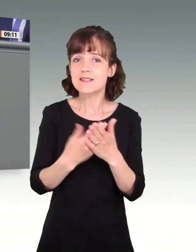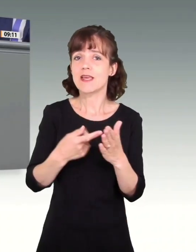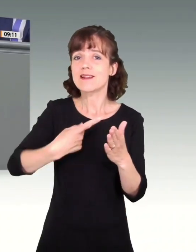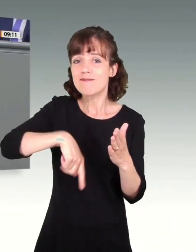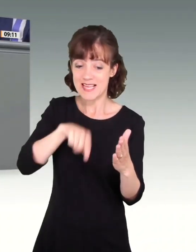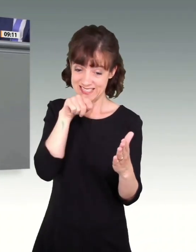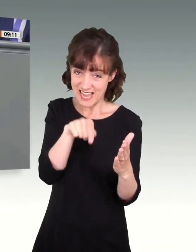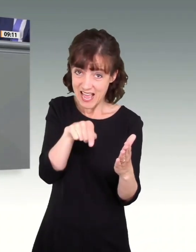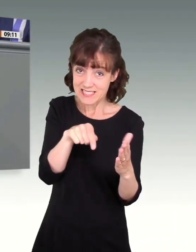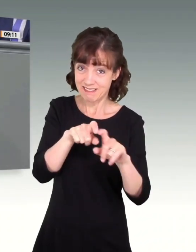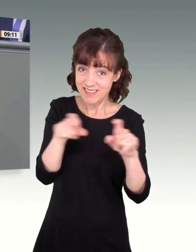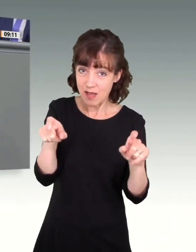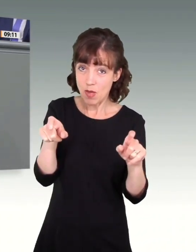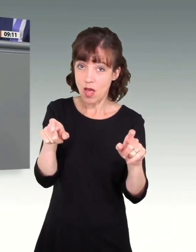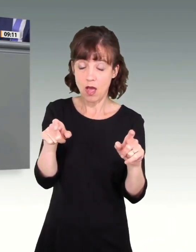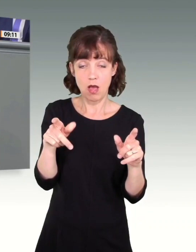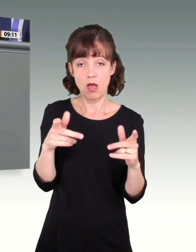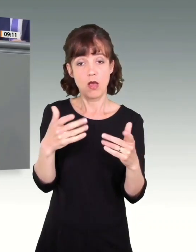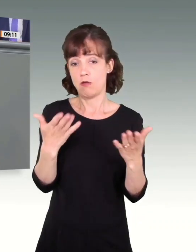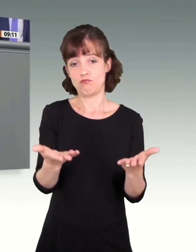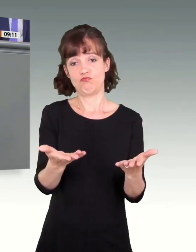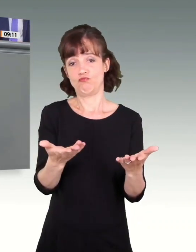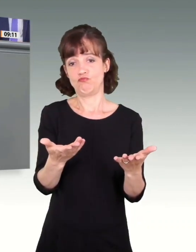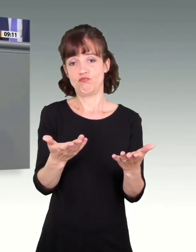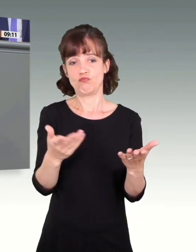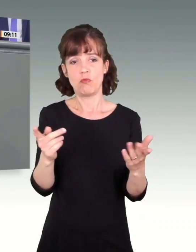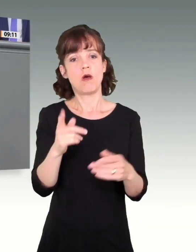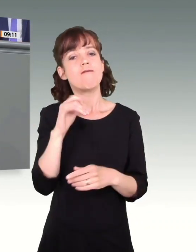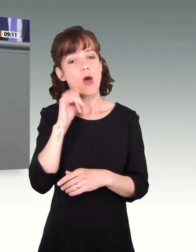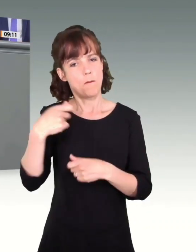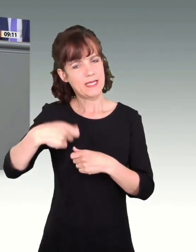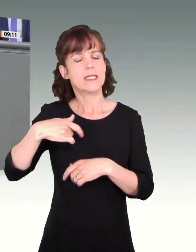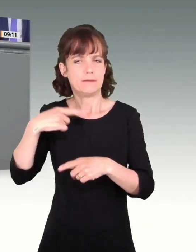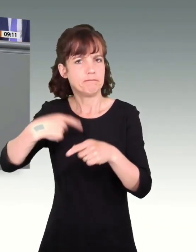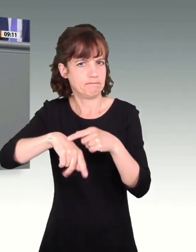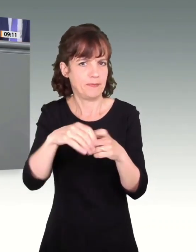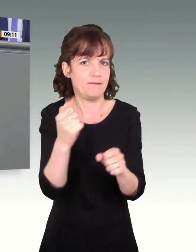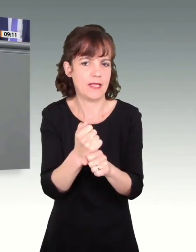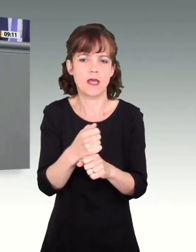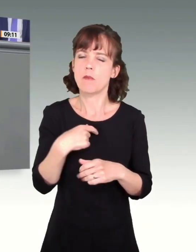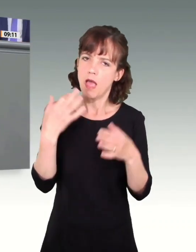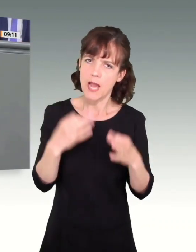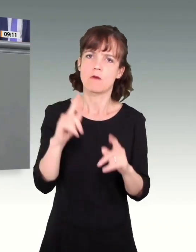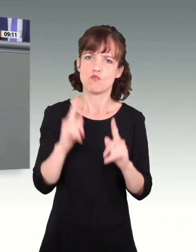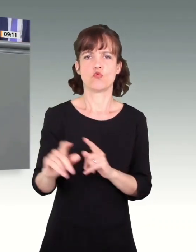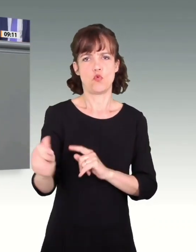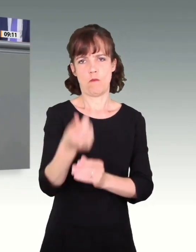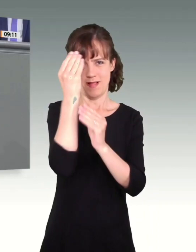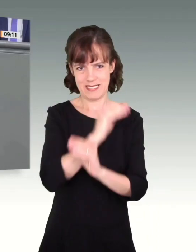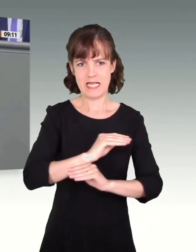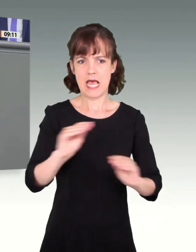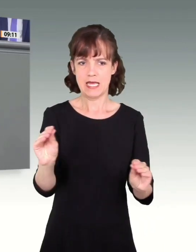wir dieses Thema heute diskutieren. Frau Präsidentin, ich komme zum Schluss, muss es aber hier an dieser Stelle sagen.